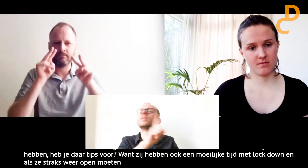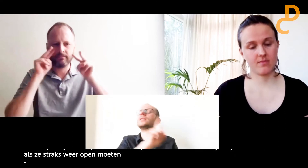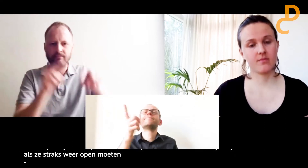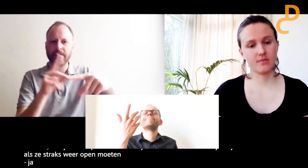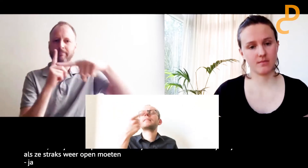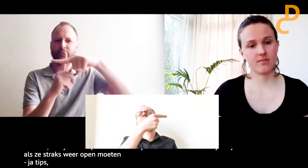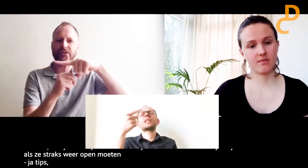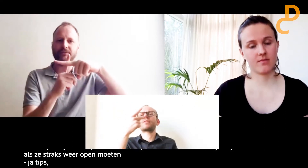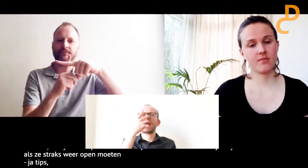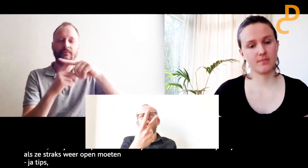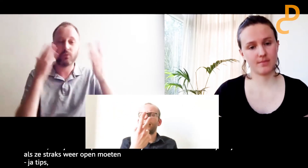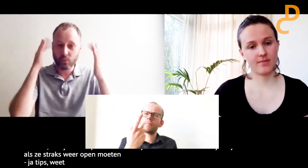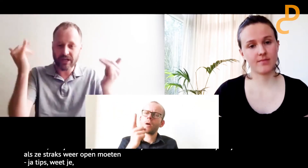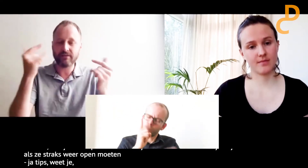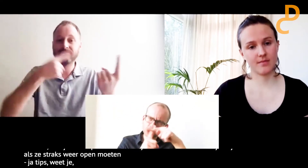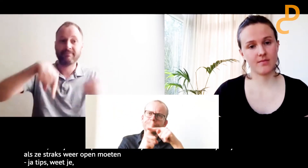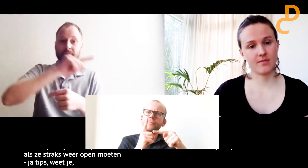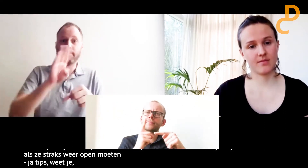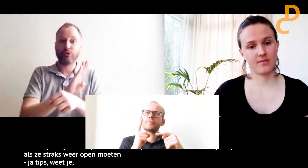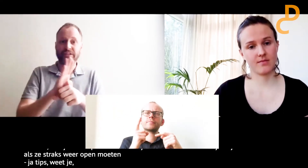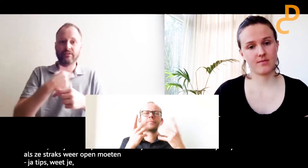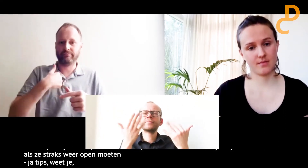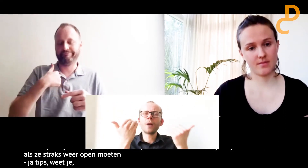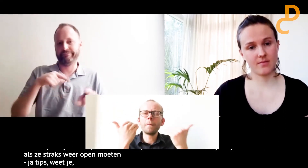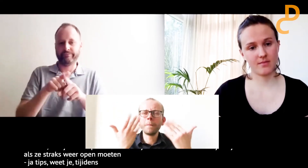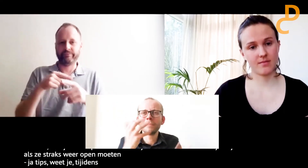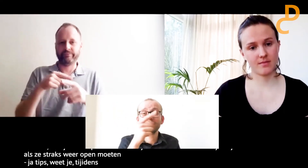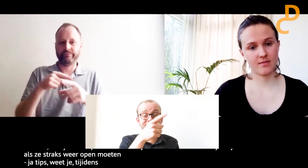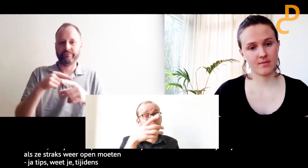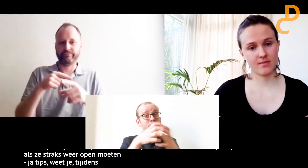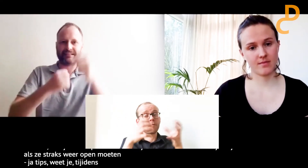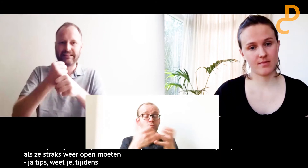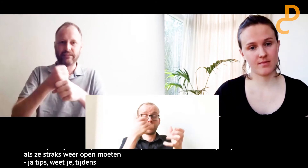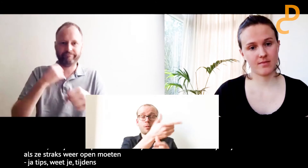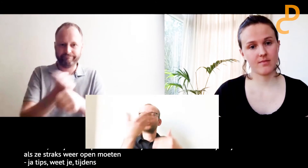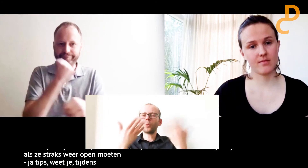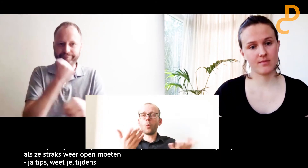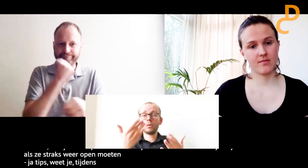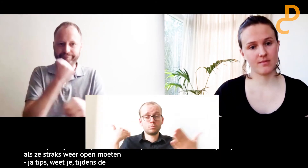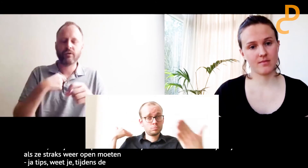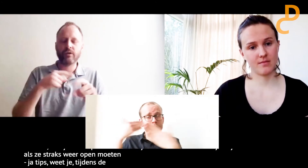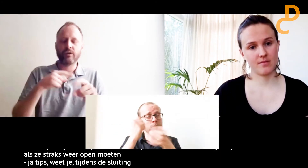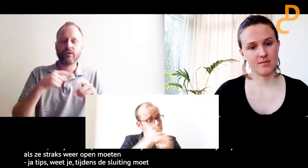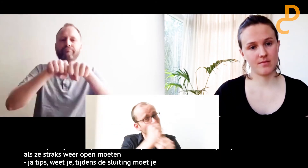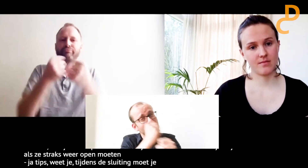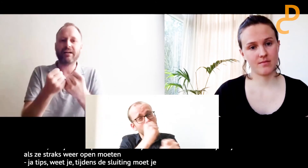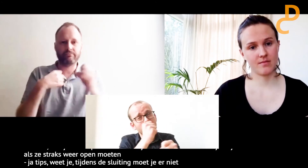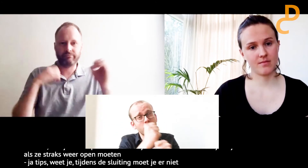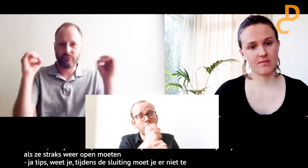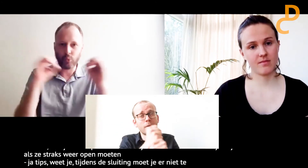tijdens je sluiting moet je niet te negatief naar kijken. Je moet het als iets positiefs zien. Want ja, veel bedrijven hebben natuurlijk afgelopen tijd